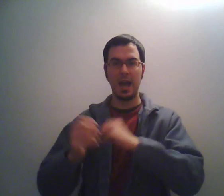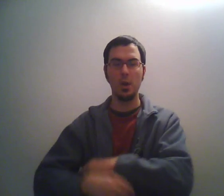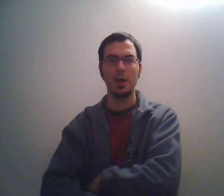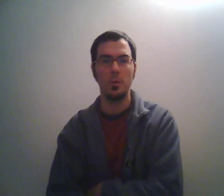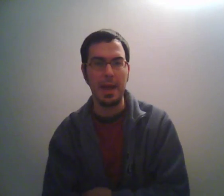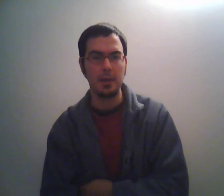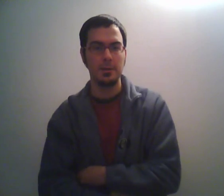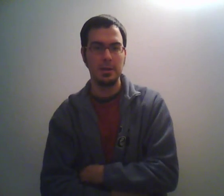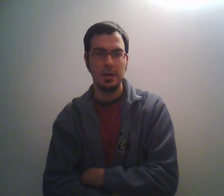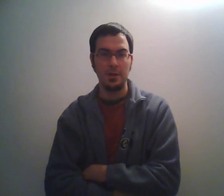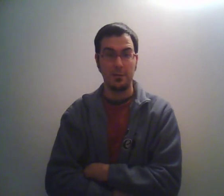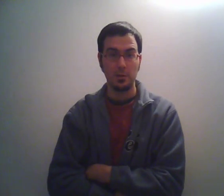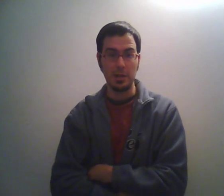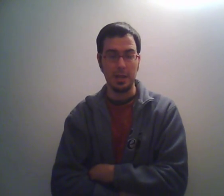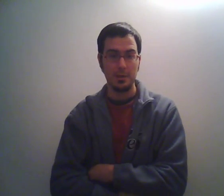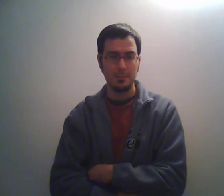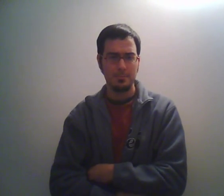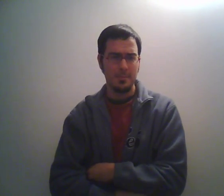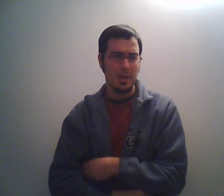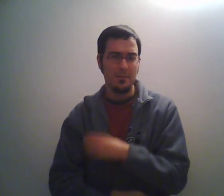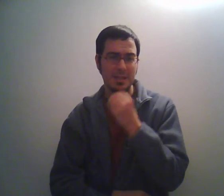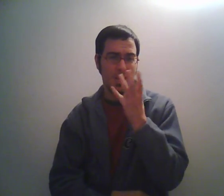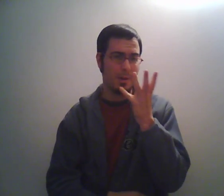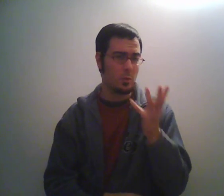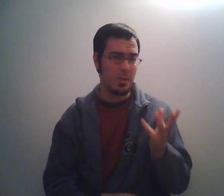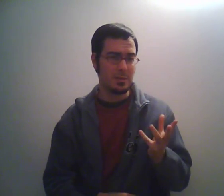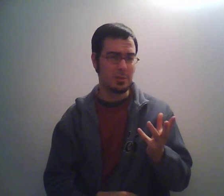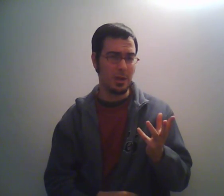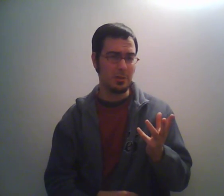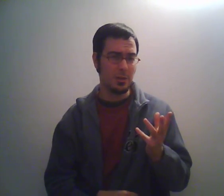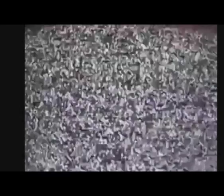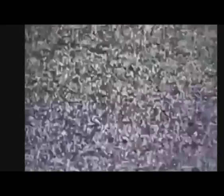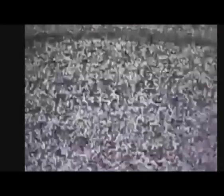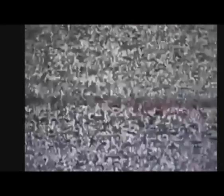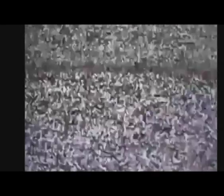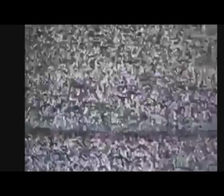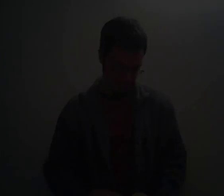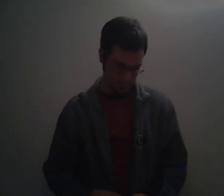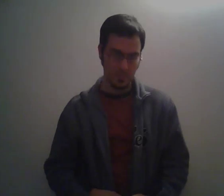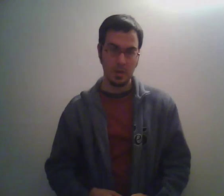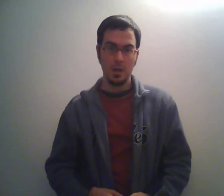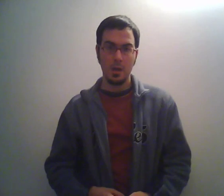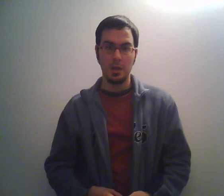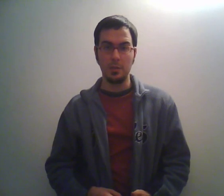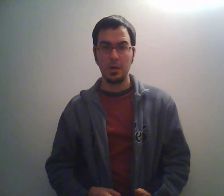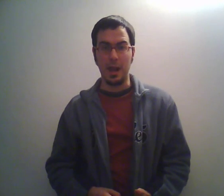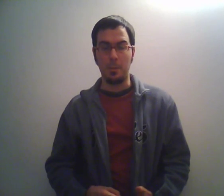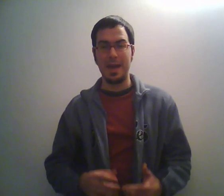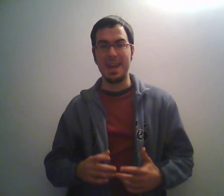Allora com'era? Vi ha fatto ridere? Vi ha strappato un mezzo sorriso? Il programma è